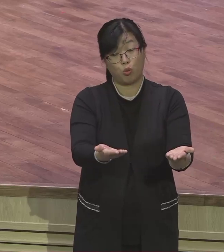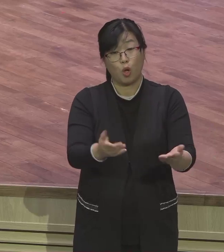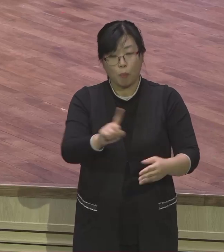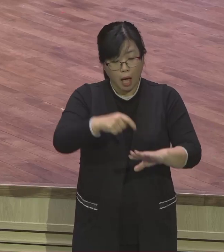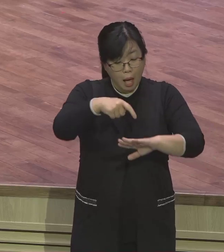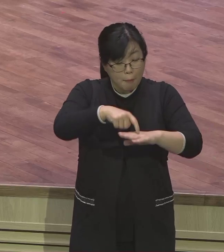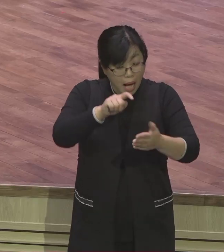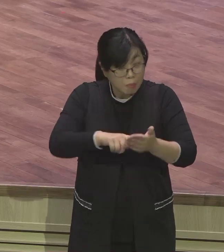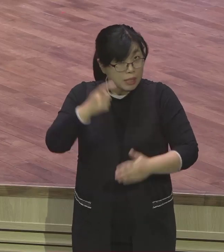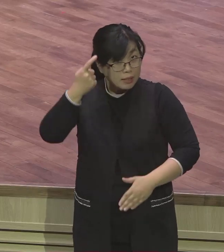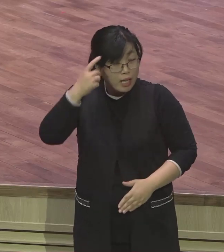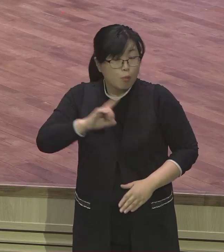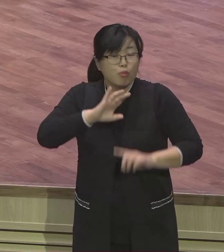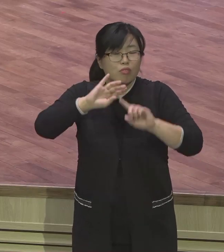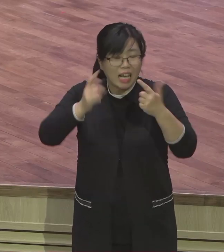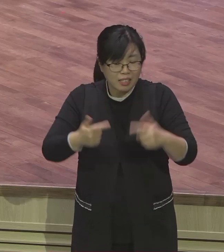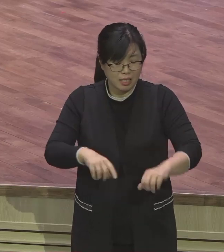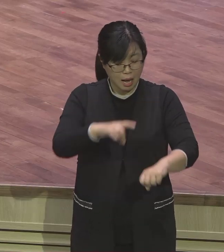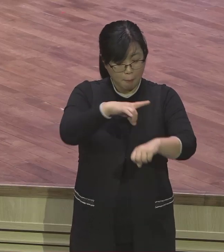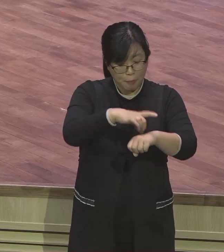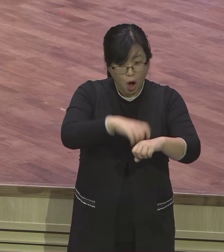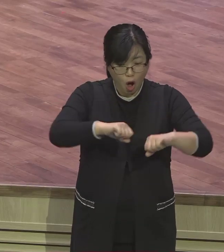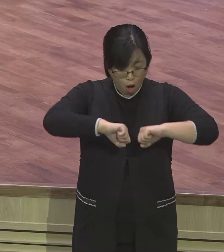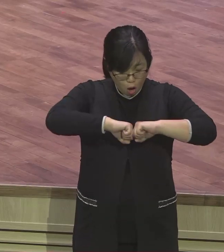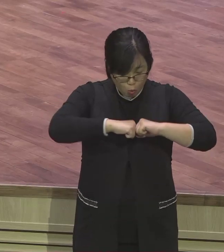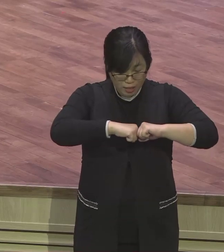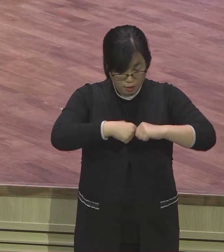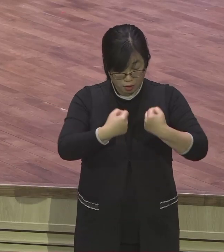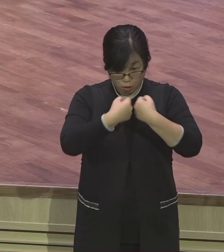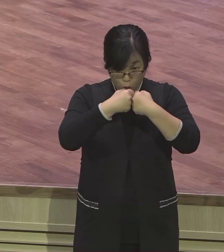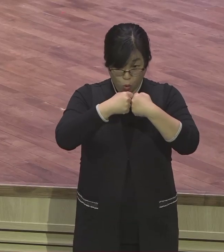다 알아. 여러분 마음과 생각 무슨 마음을 가졌는지 무슨 생각하는지 다 알아.